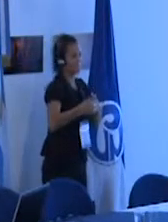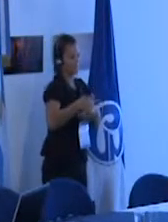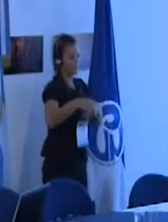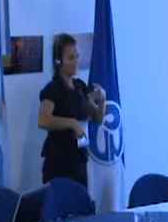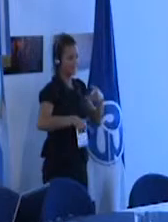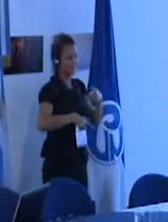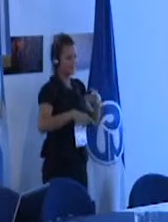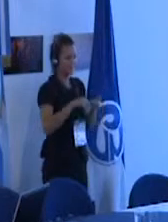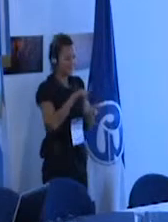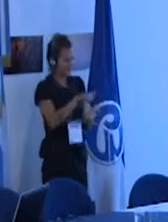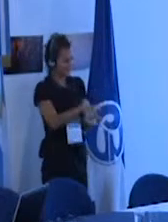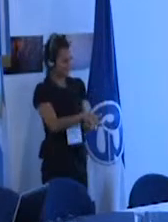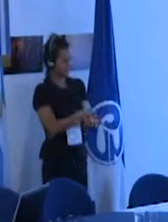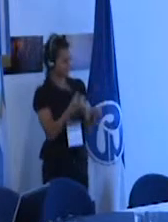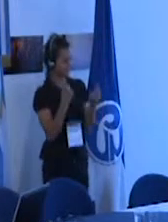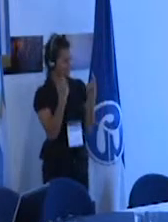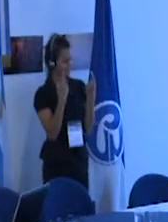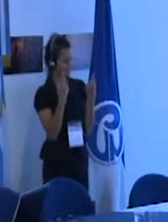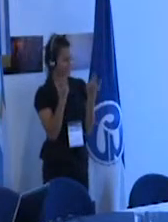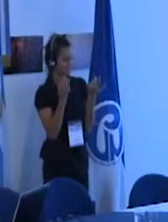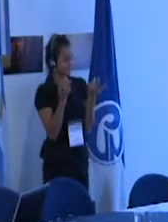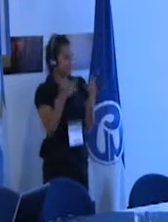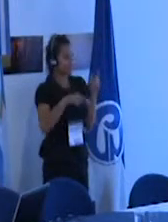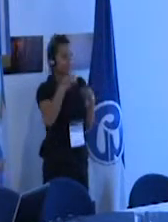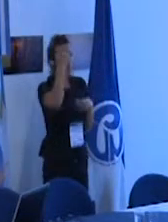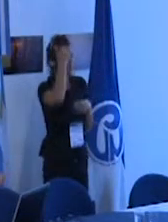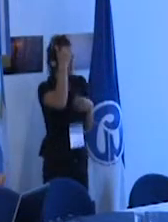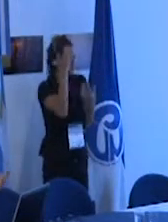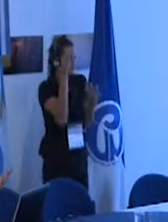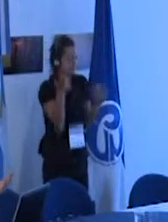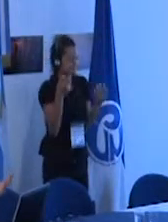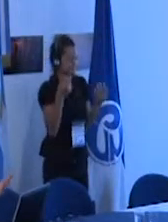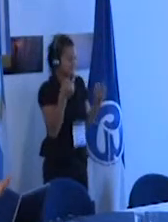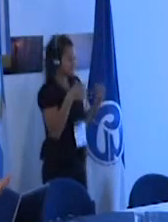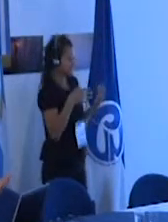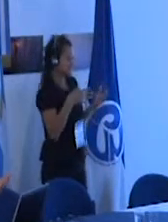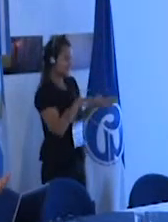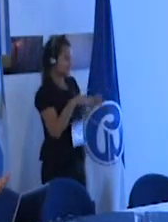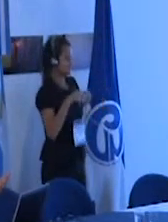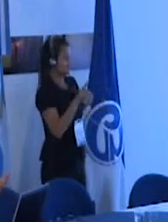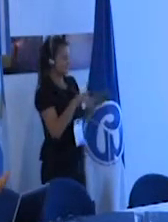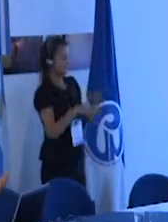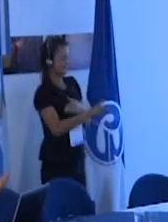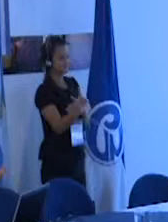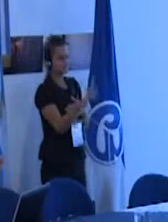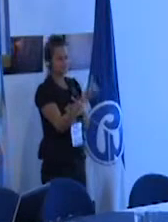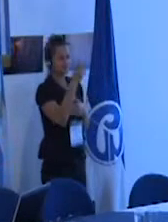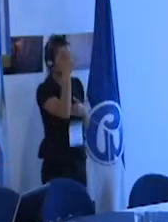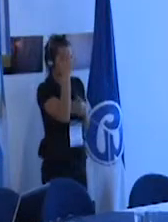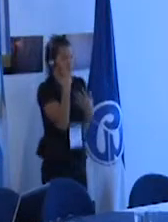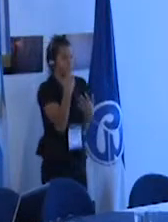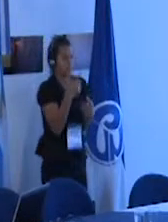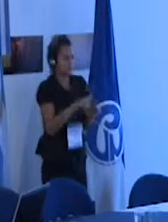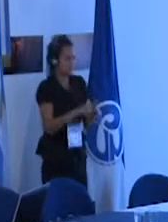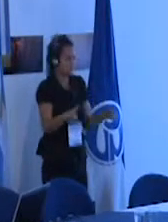razón de al no aceptar a estos niños en una situación donde la diferencia